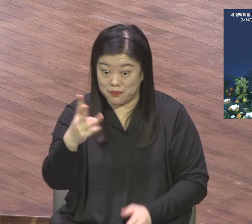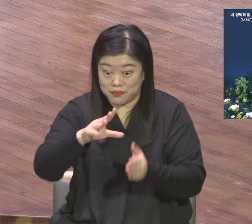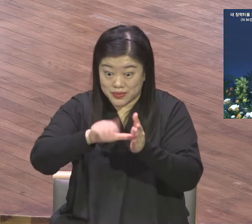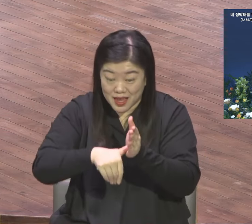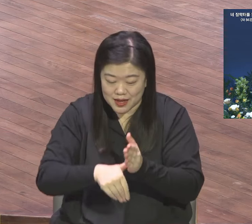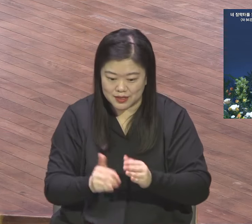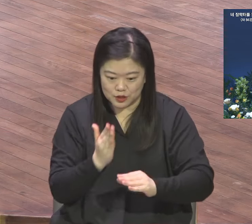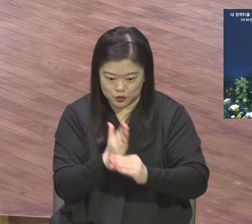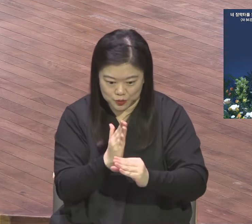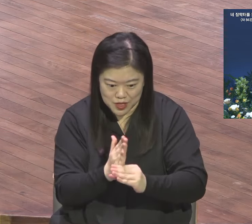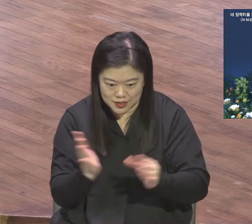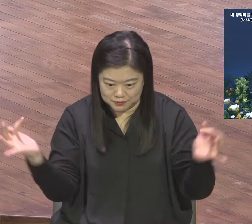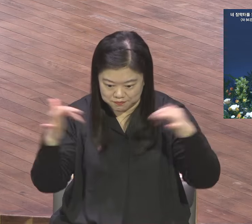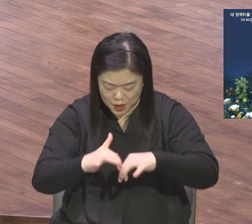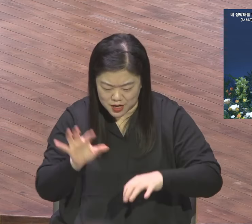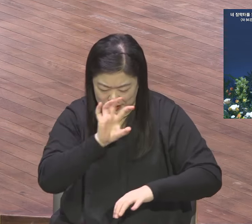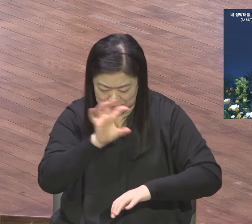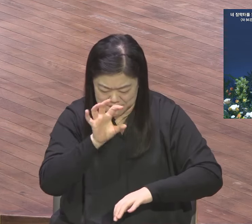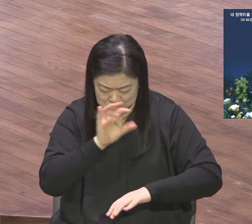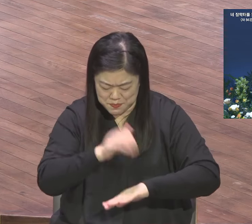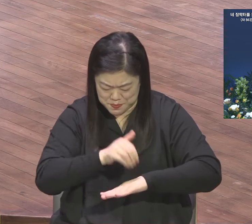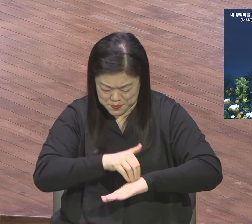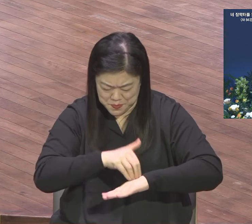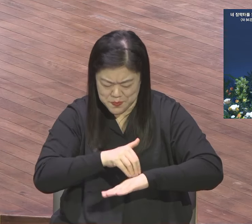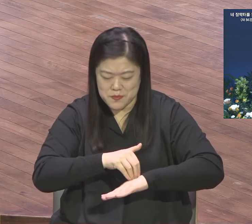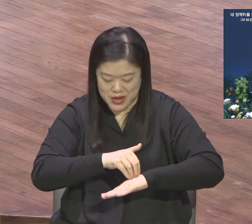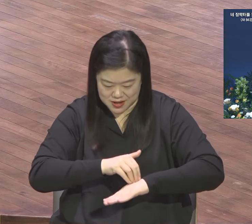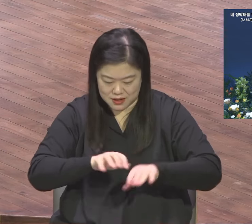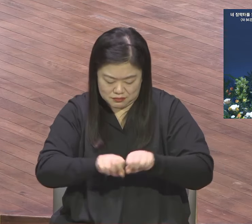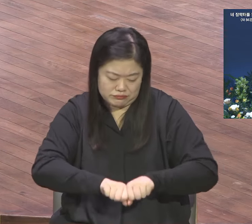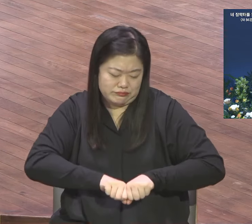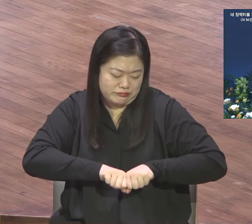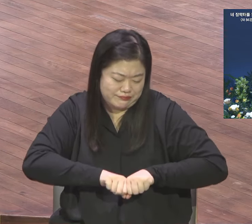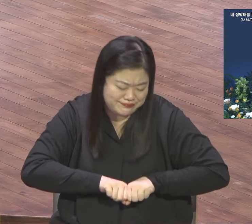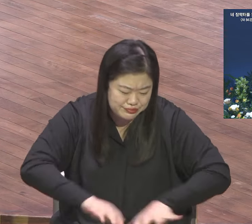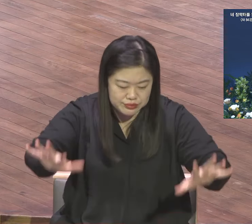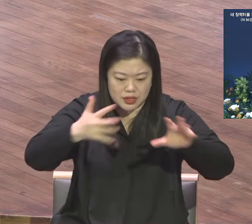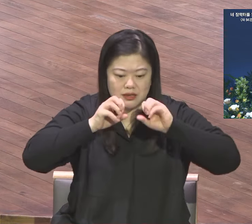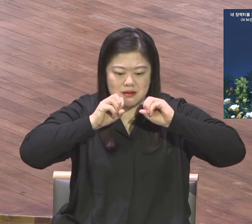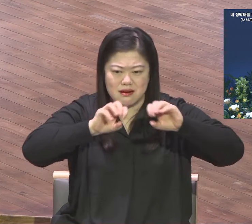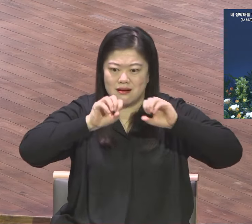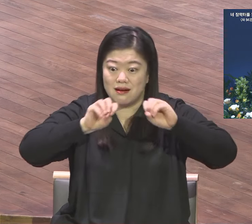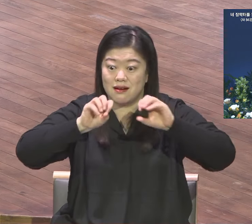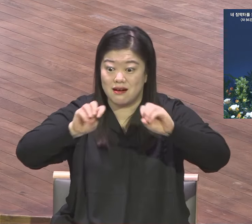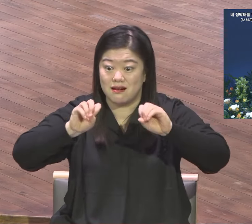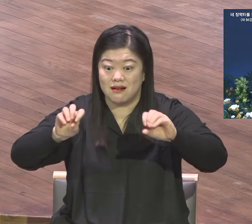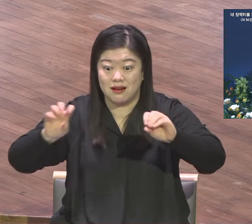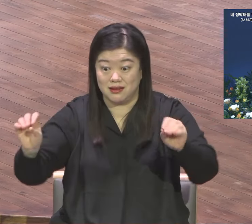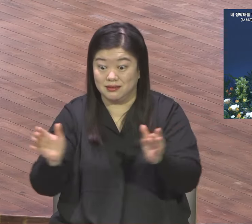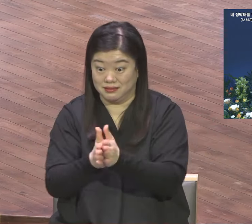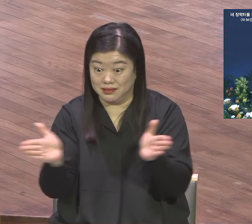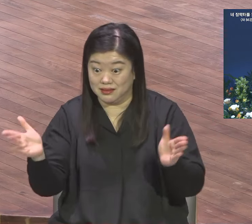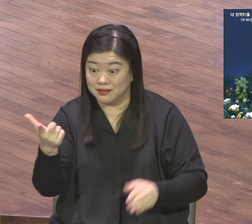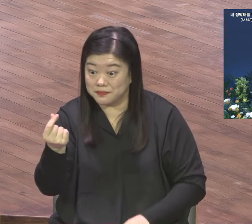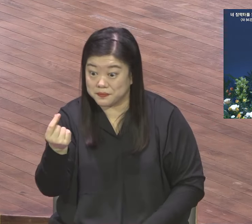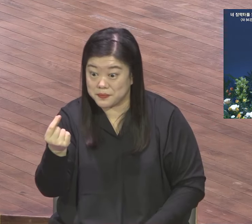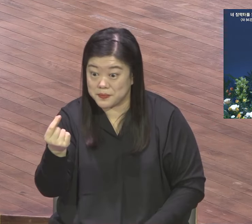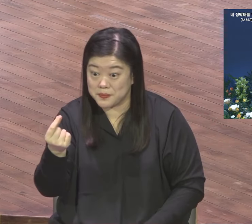본격적으로 만국을 기업으로 얻게 되는 언약적 도전을 시작하셨습니다. 2023년